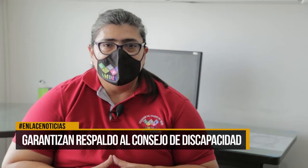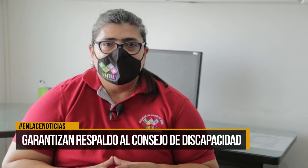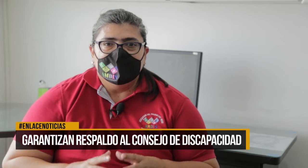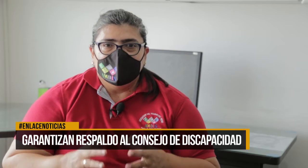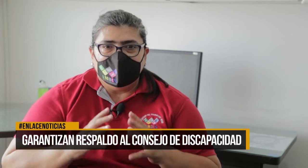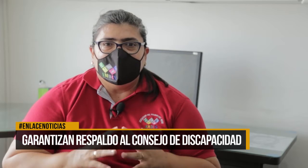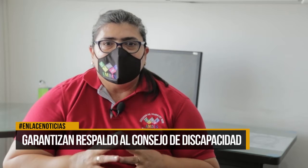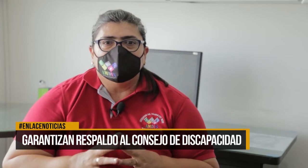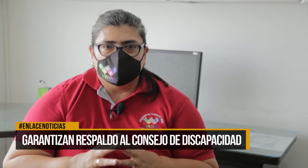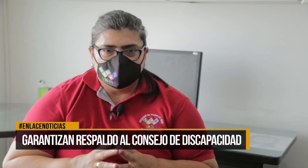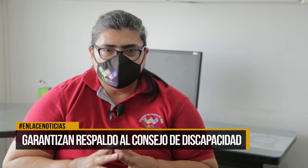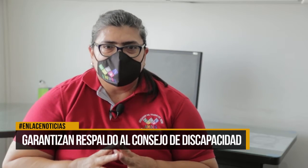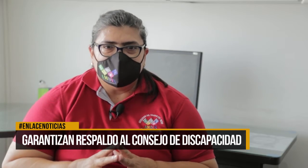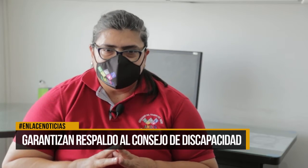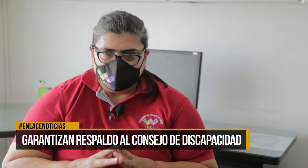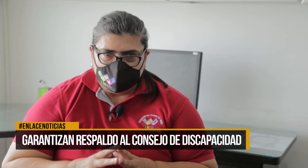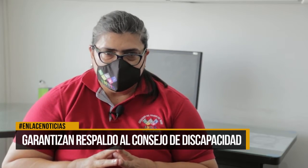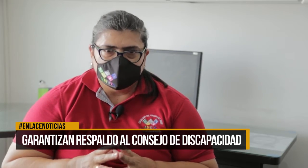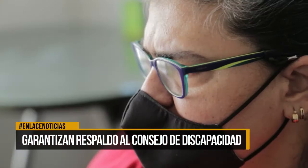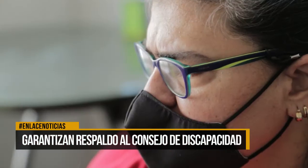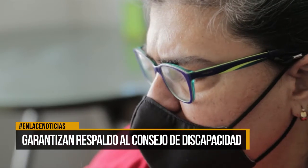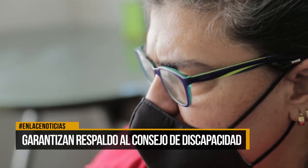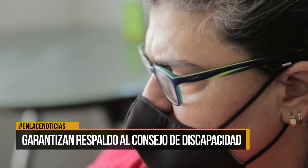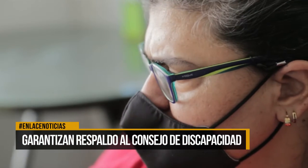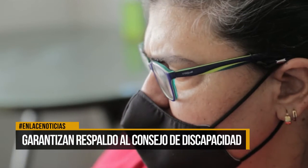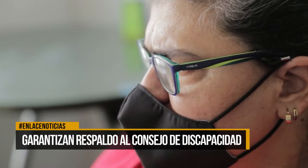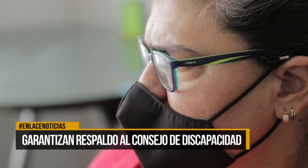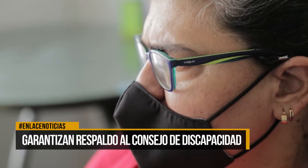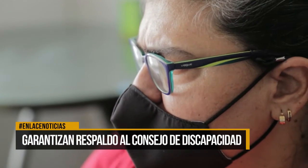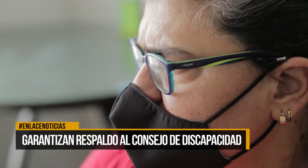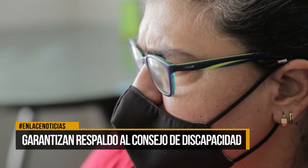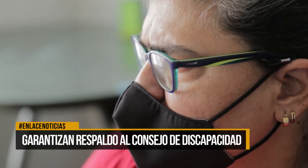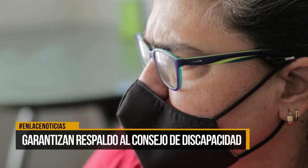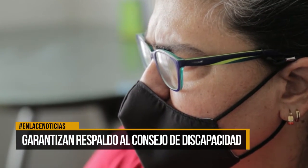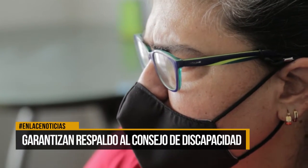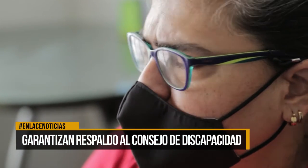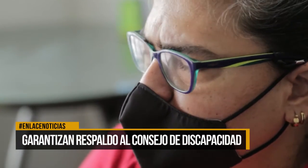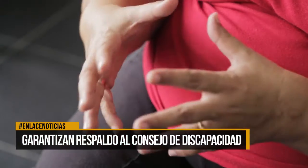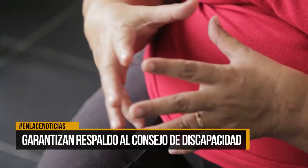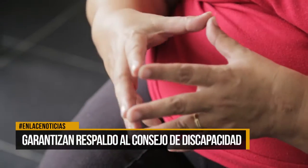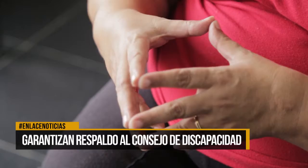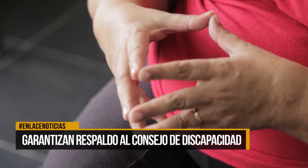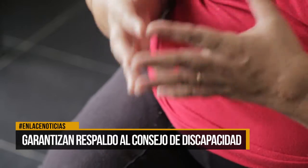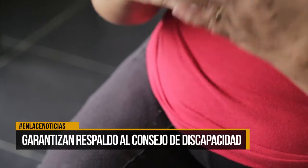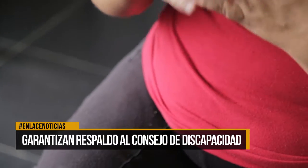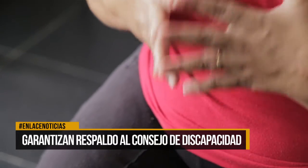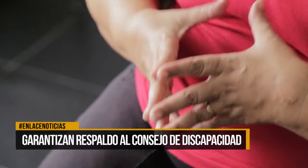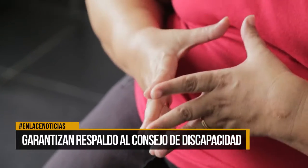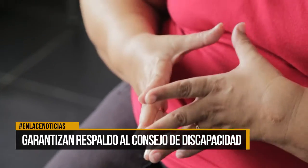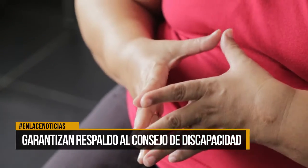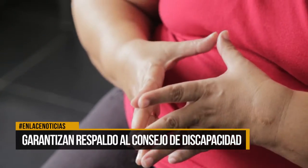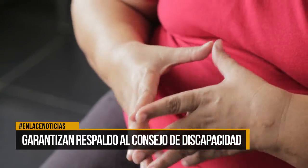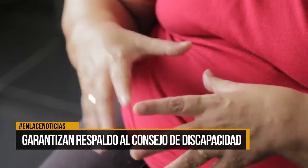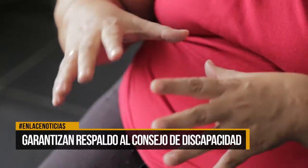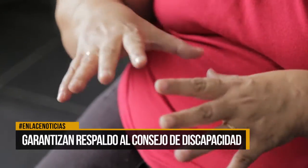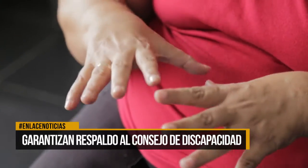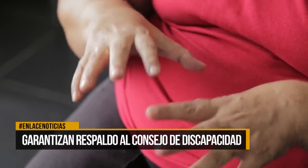para la inclusión social de las personas con discapacidad. Es allí, en este organismo rector, donde se llevan a cabo